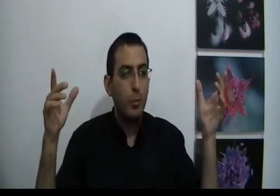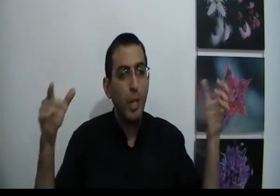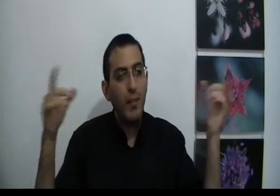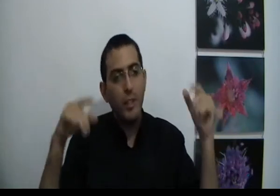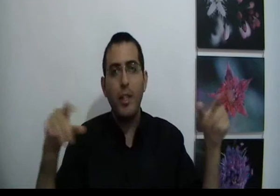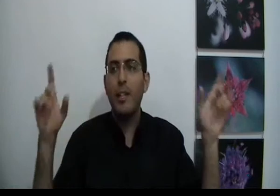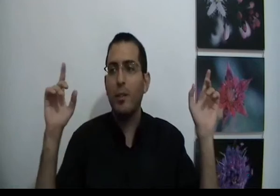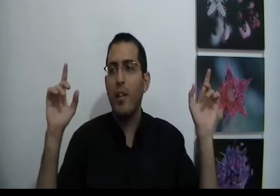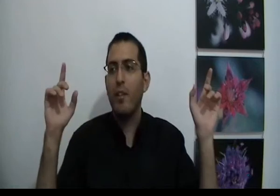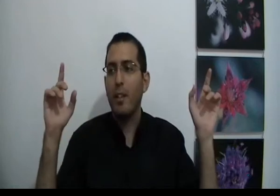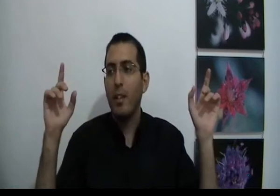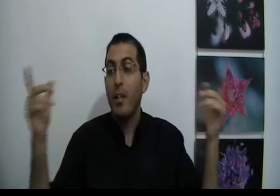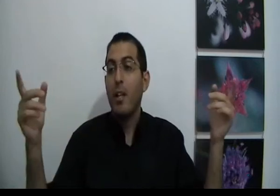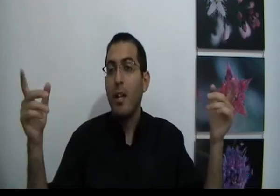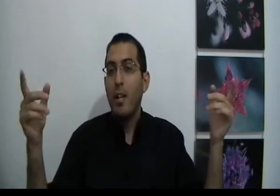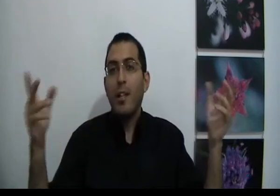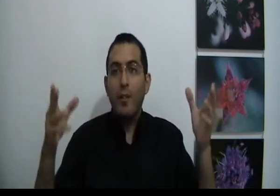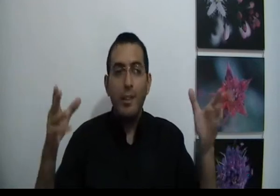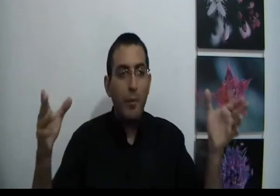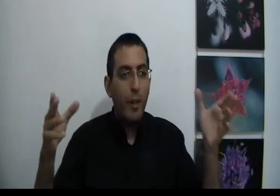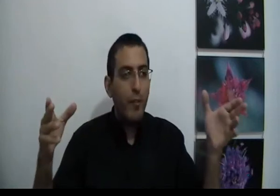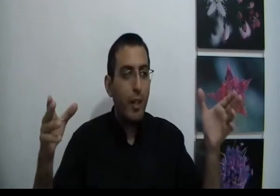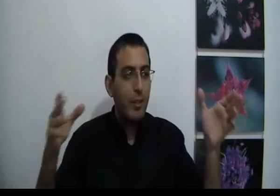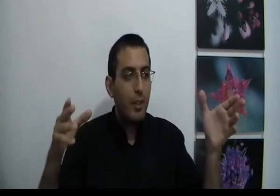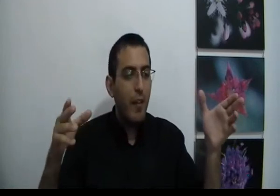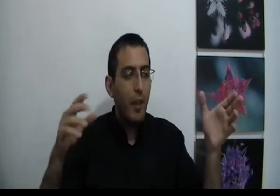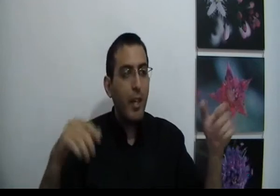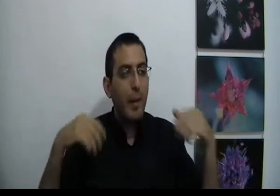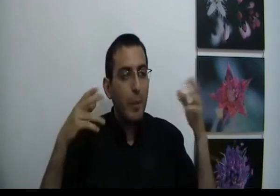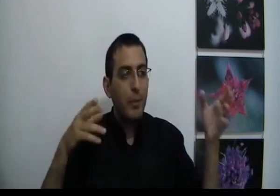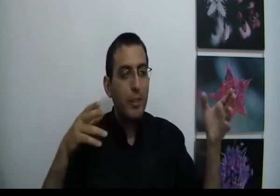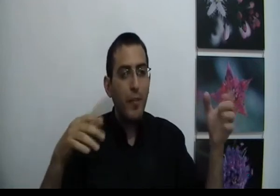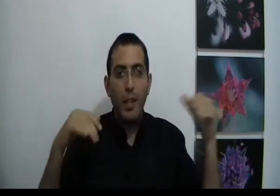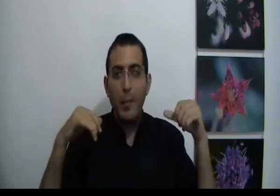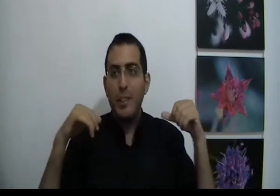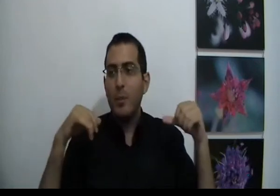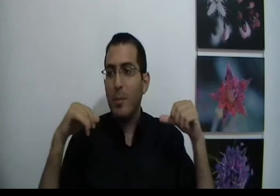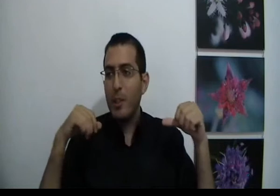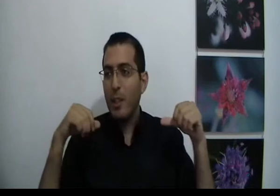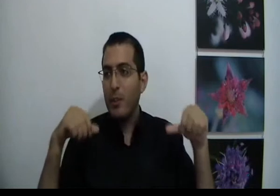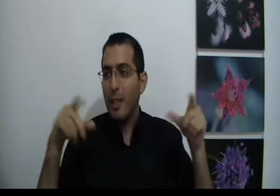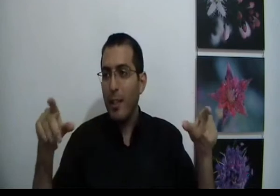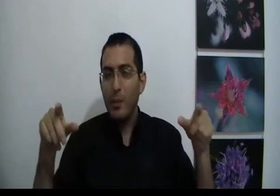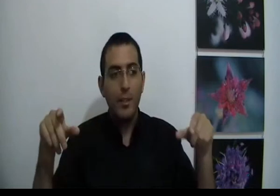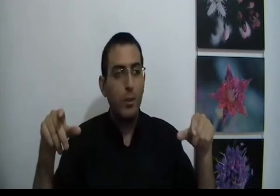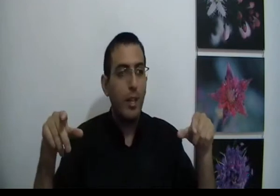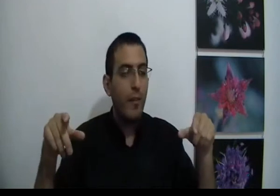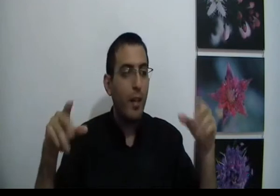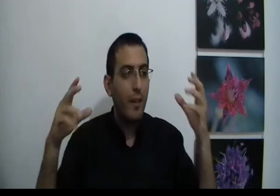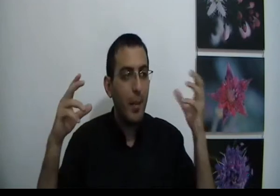מאושר אז תתחיל לעשות את ההפך כמובן שבפועל אי אפשר לעשות את ההפך כי גם אם אתה עושה את ההפך אתה בעצם עושה את מה שאתה רוצה כי אתה רוצה לעשות את ההפך. אבל אני